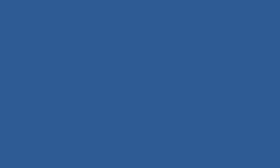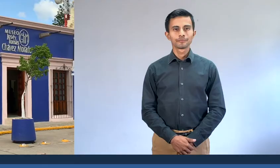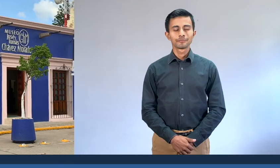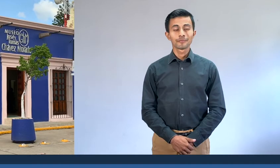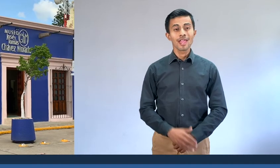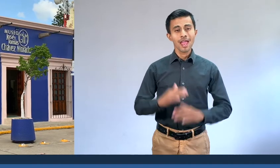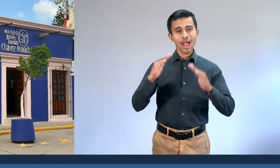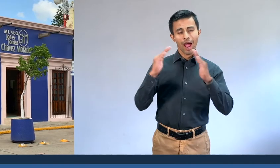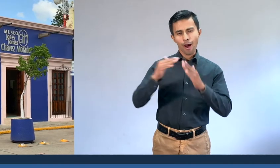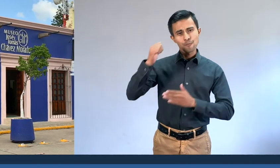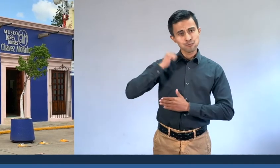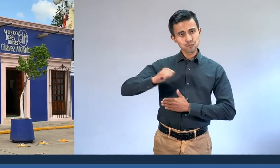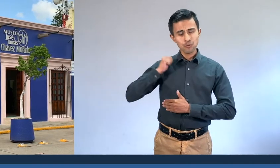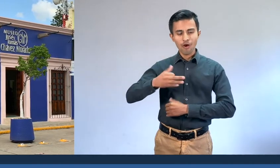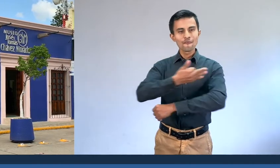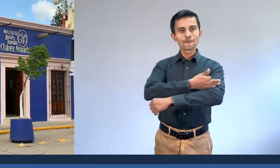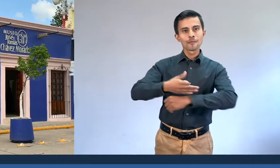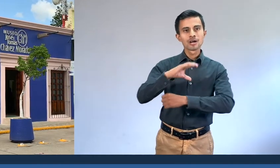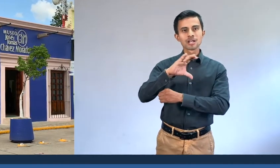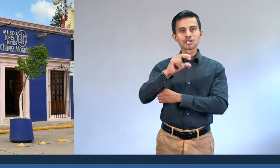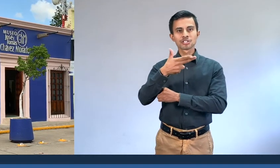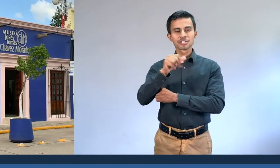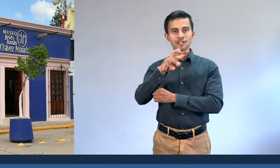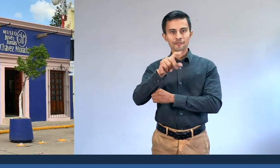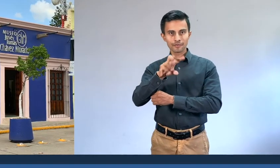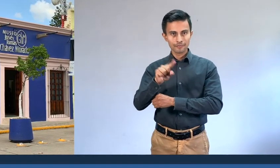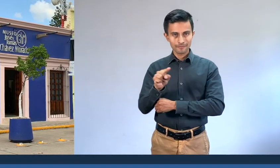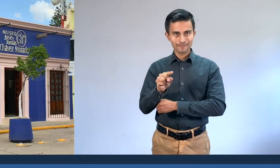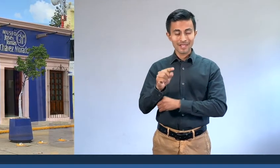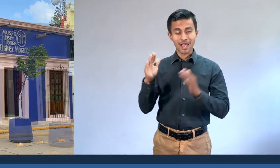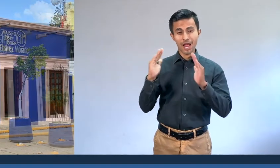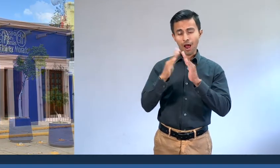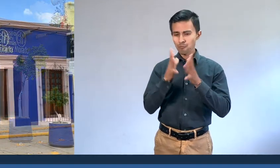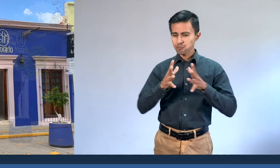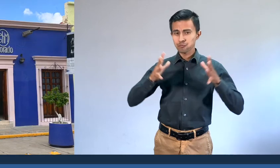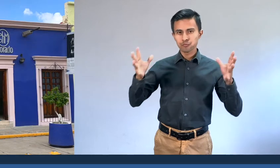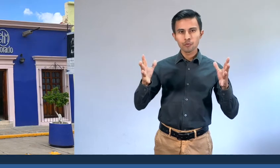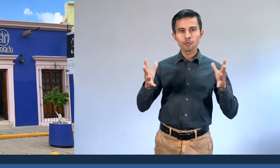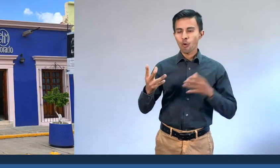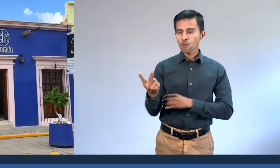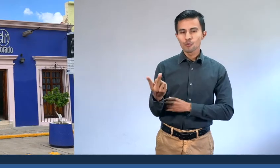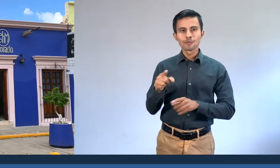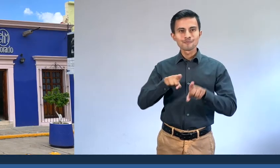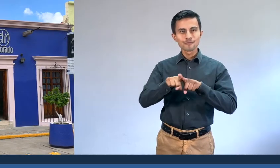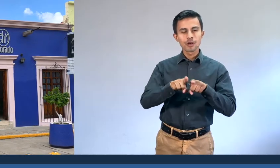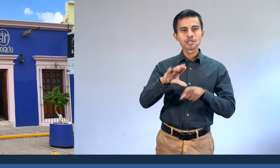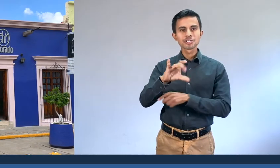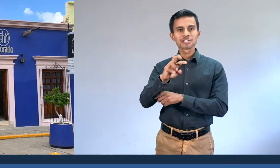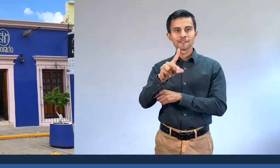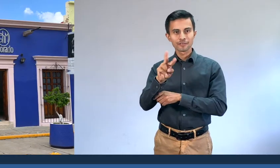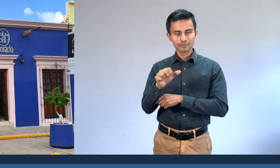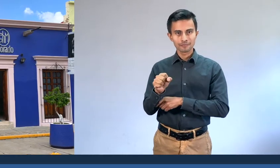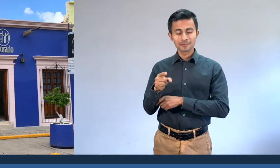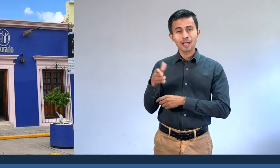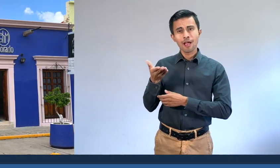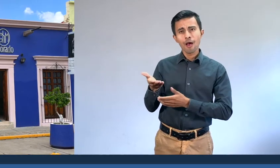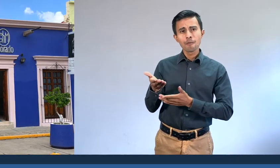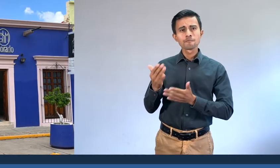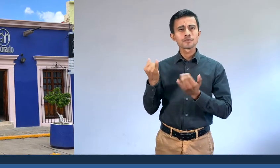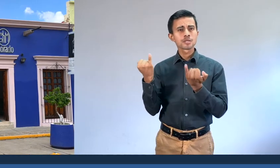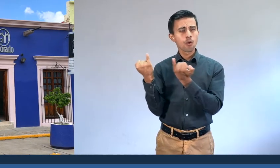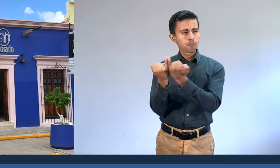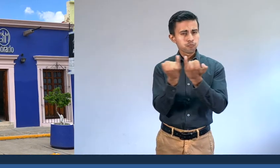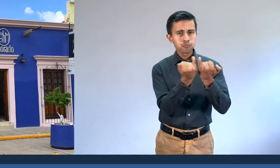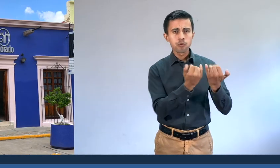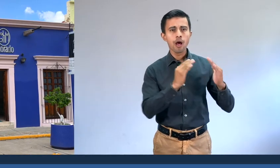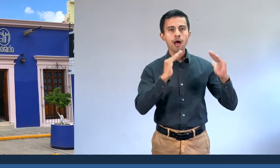La antigua casa de la familia Chávez Morado, la casa grande donde vivieron los hermanos Chávez Morado, guarda algunas características de las